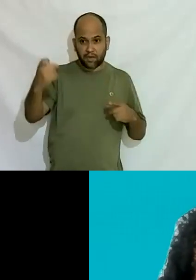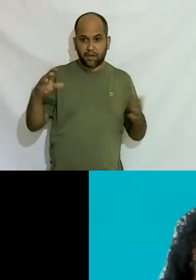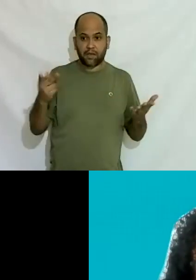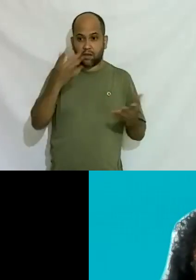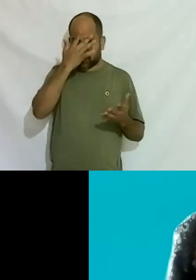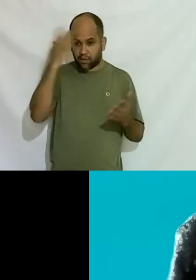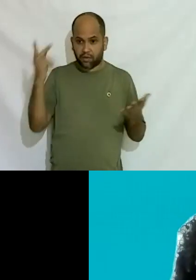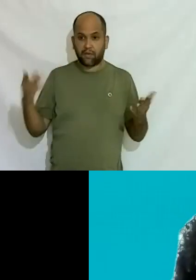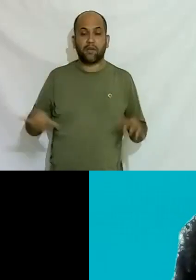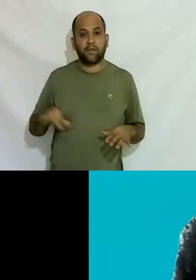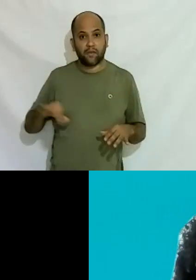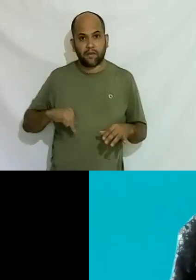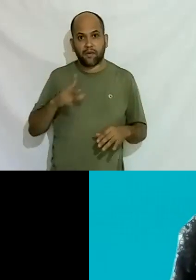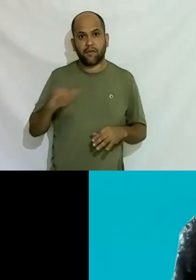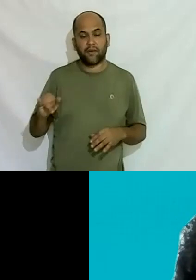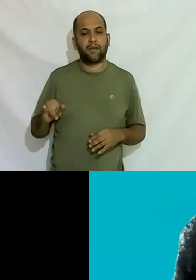sofrer